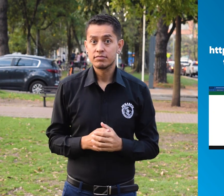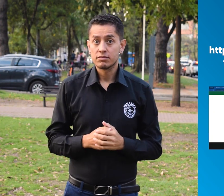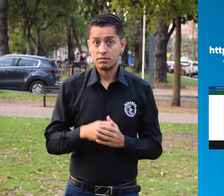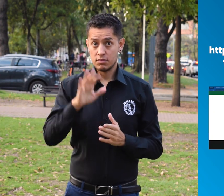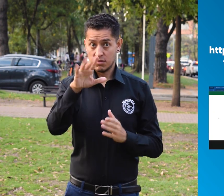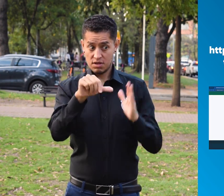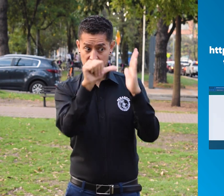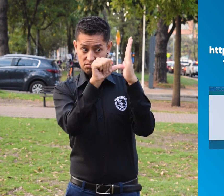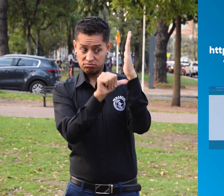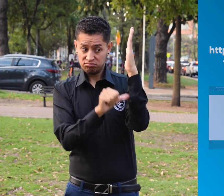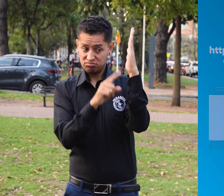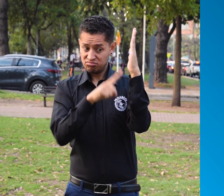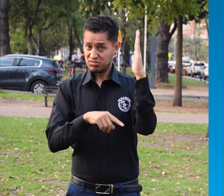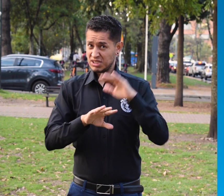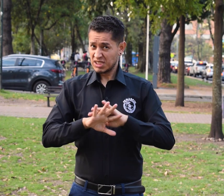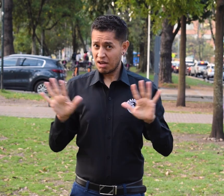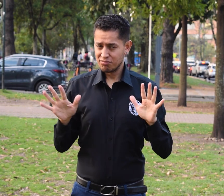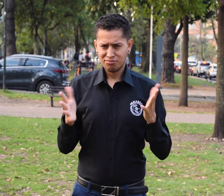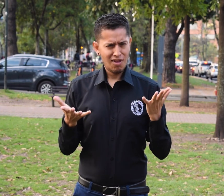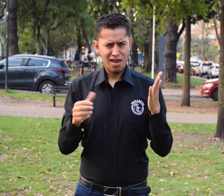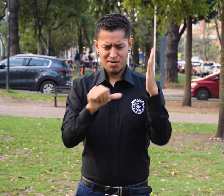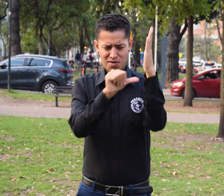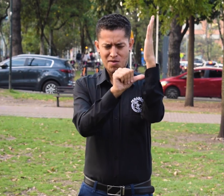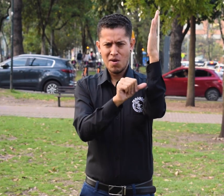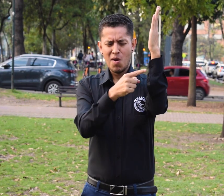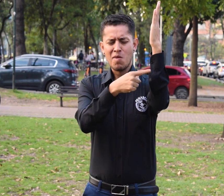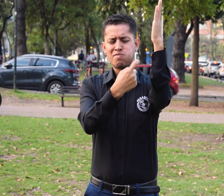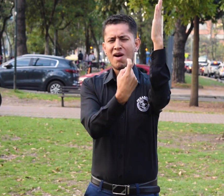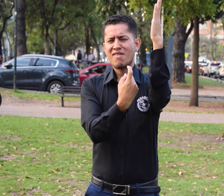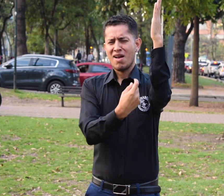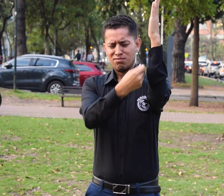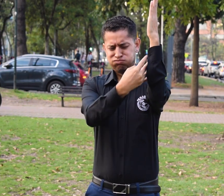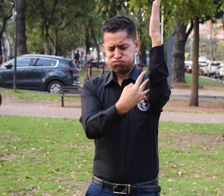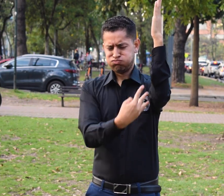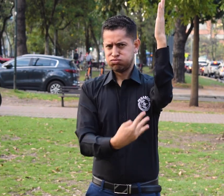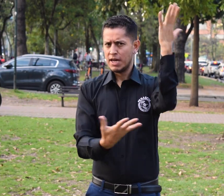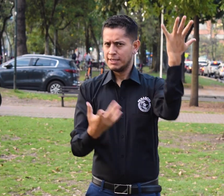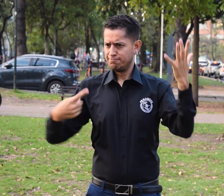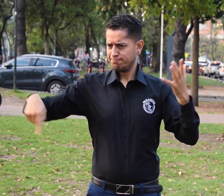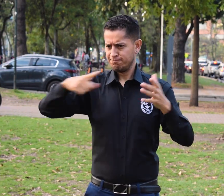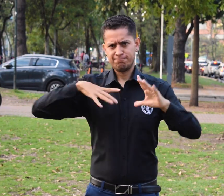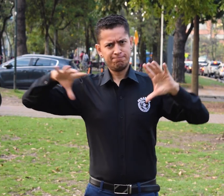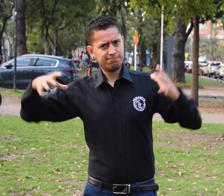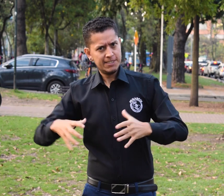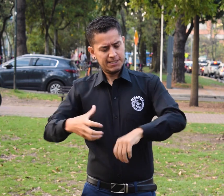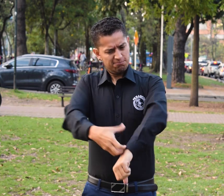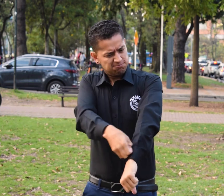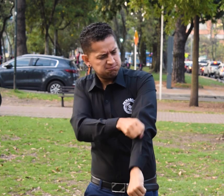web de FENASCOL. Por otro lado, sabemos que aún faltan más esfuerzos y trabajo en unión para hacer incidencia